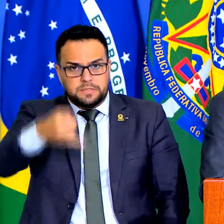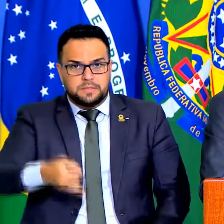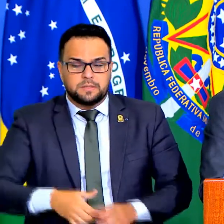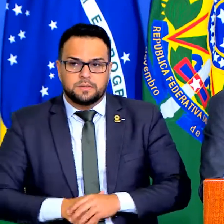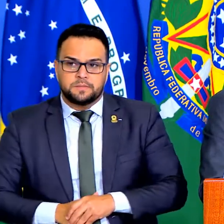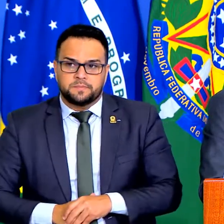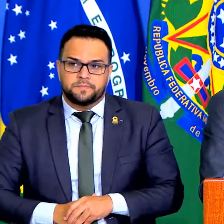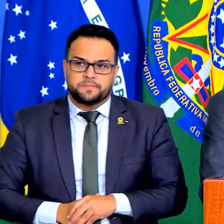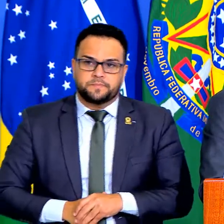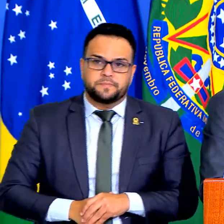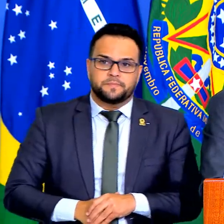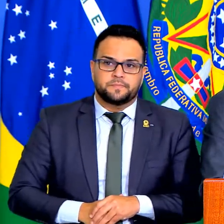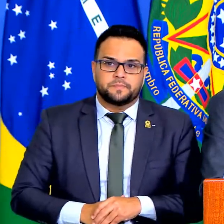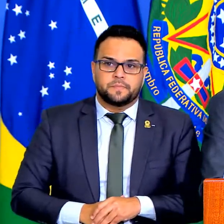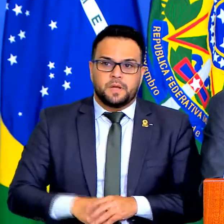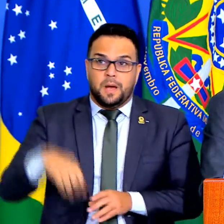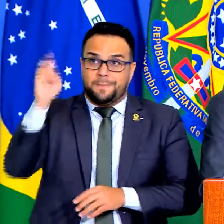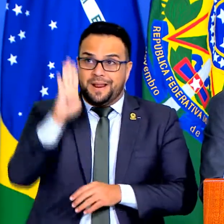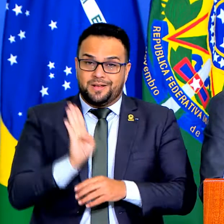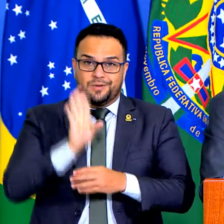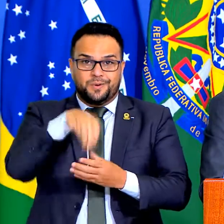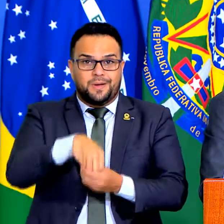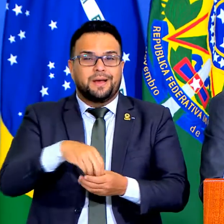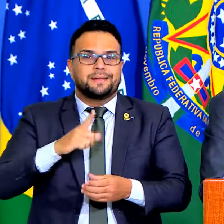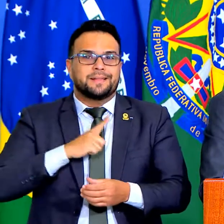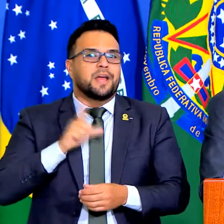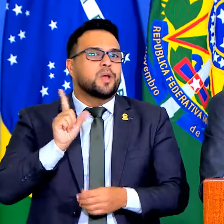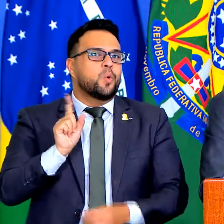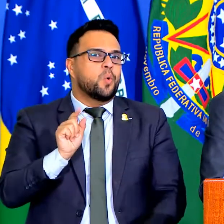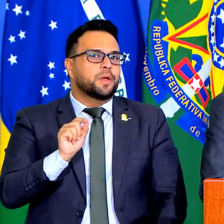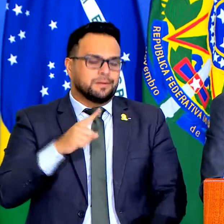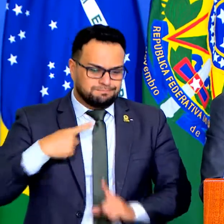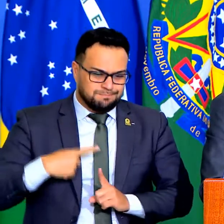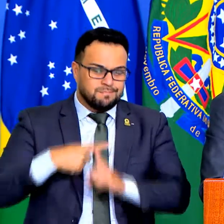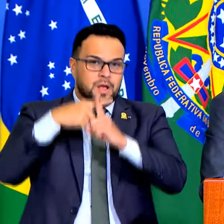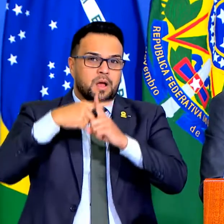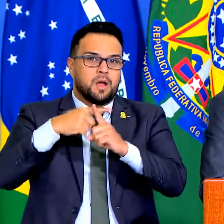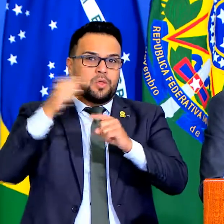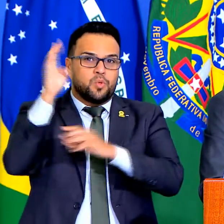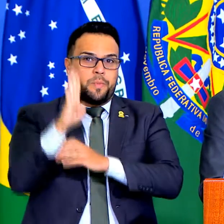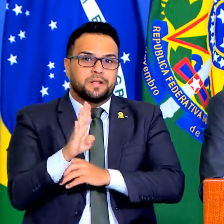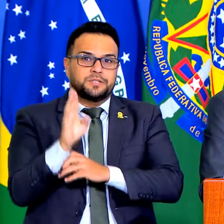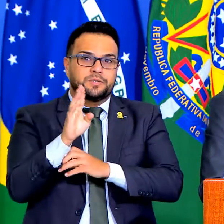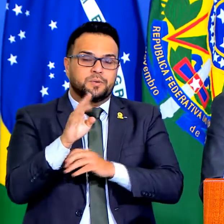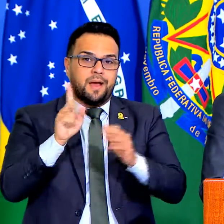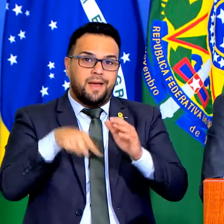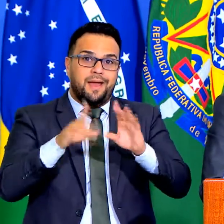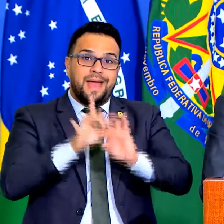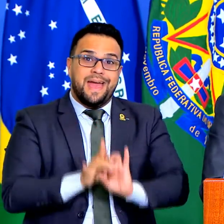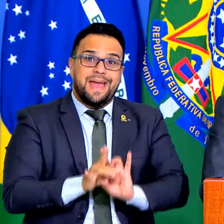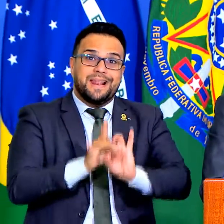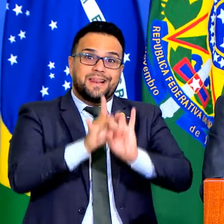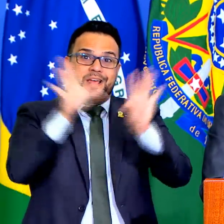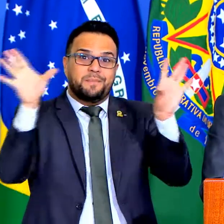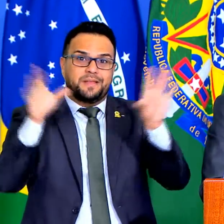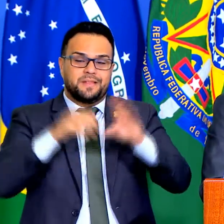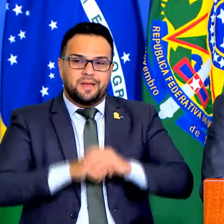temos um bem enorme no Brasil, chama-se liberdade, entendam, está sendo ameaçado,